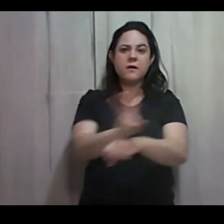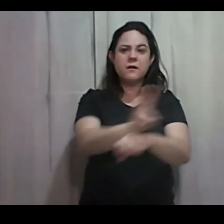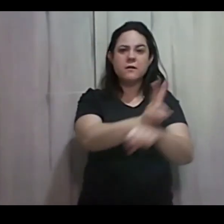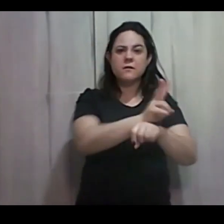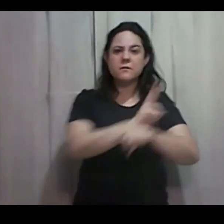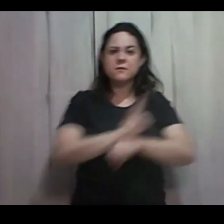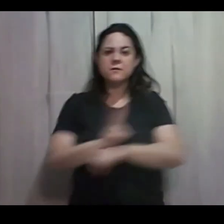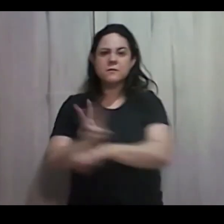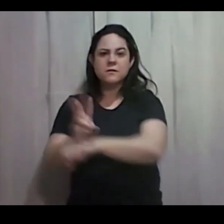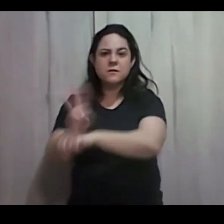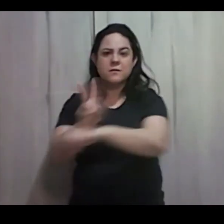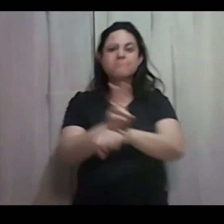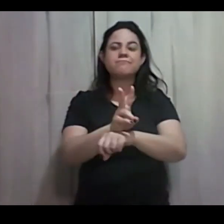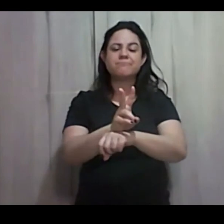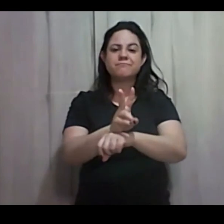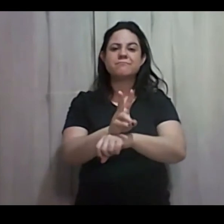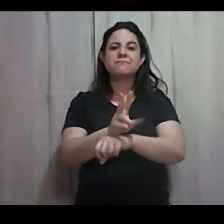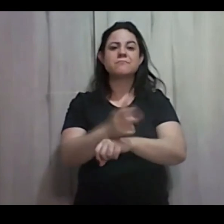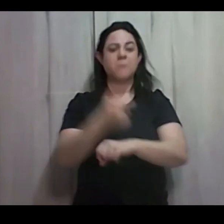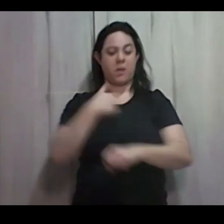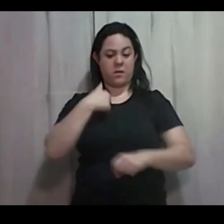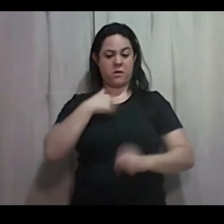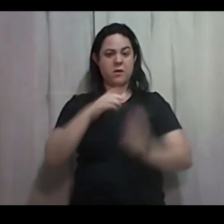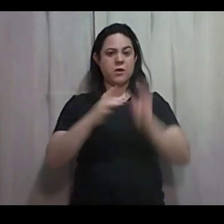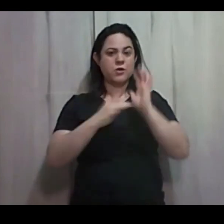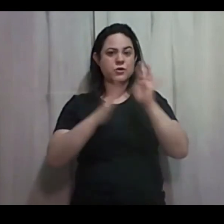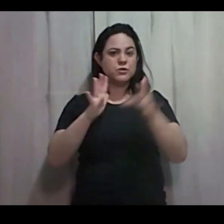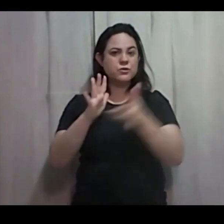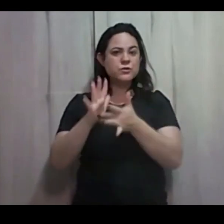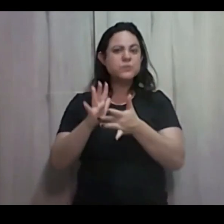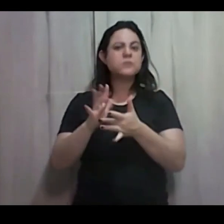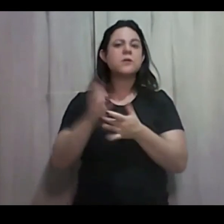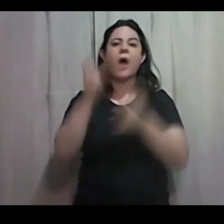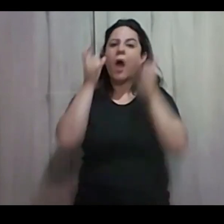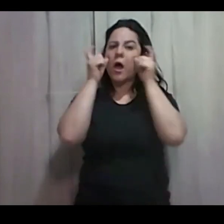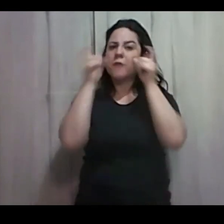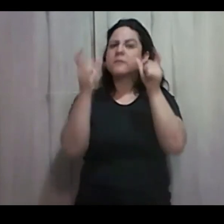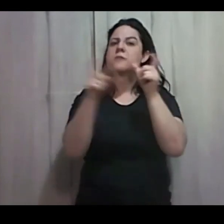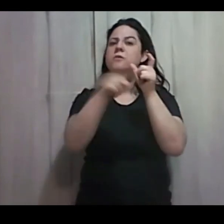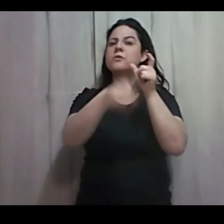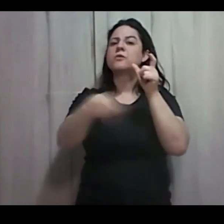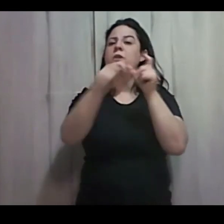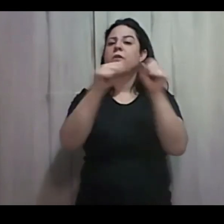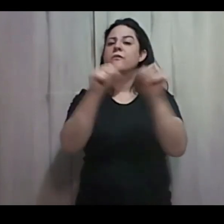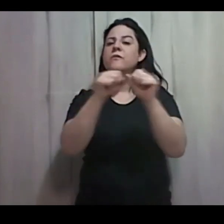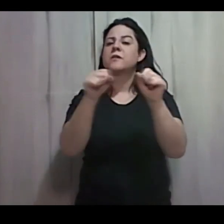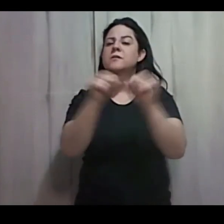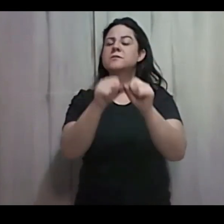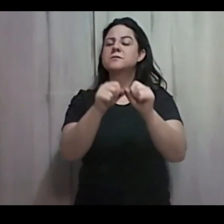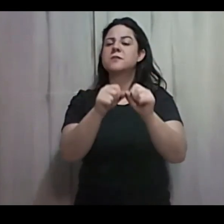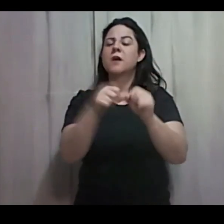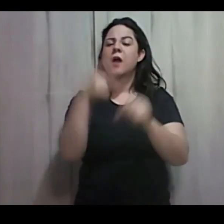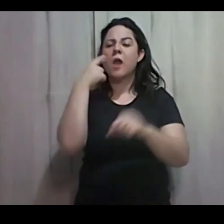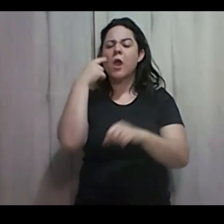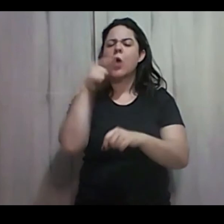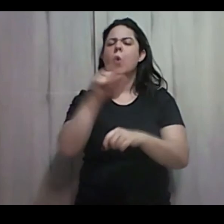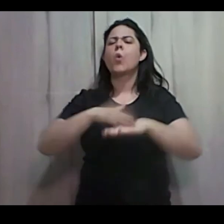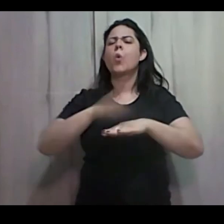Porque eu Jesus Estou prestando atenção No que vocês estão fazendo E eu olho para as obras Que vocês fazem Para as coisas